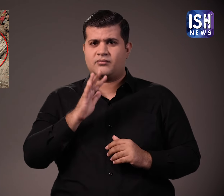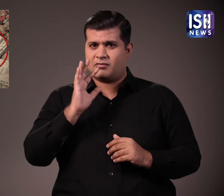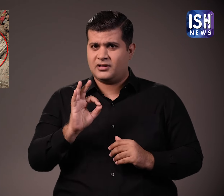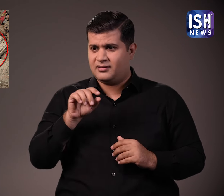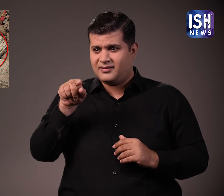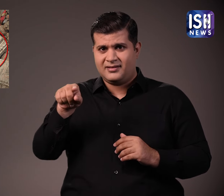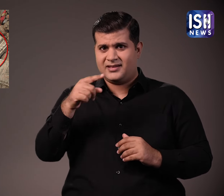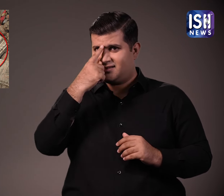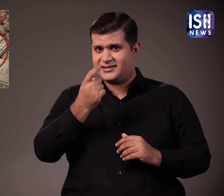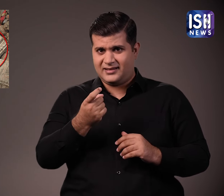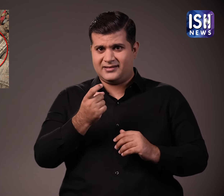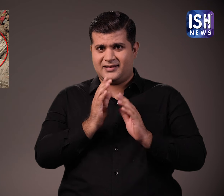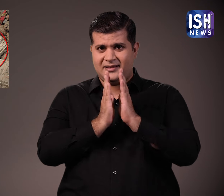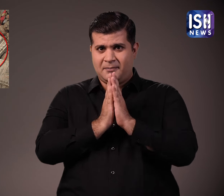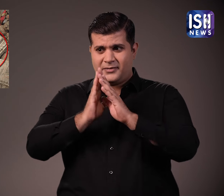ये जान बूचकर नहीं किया गया था.